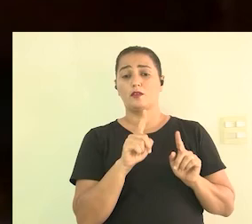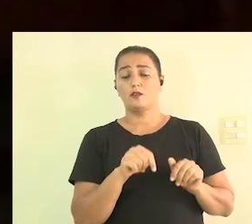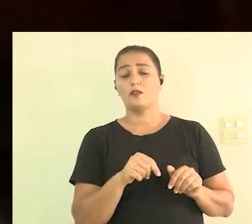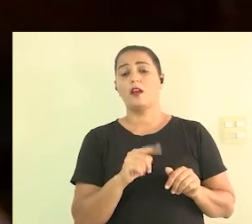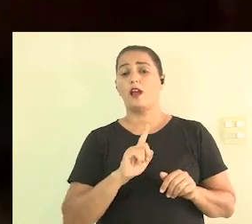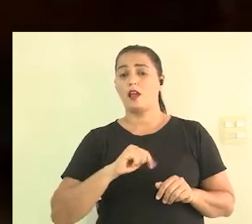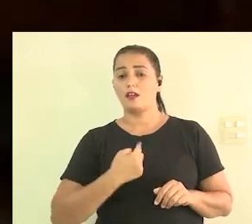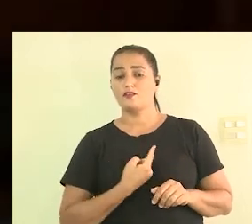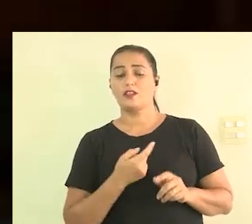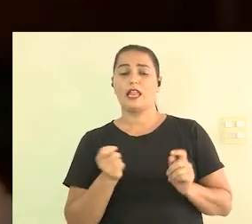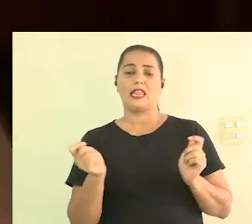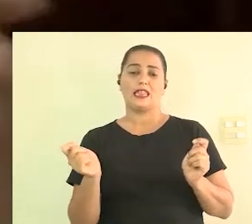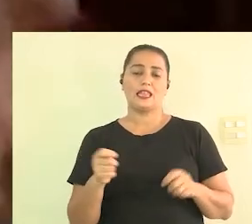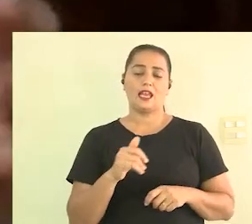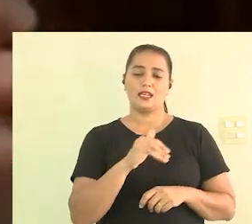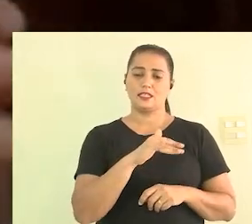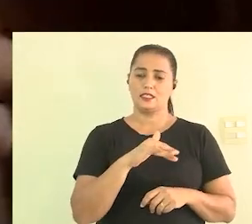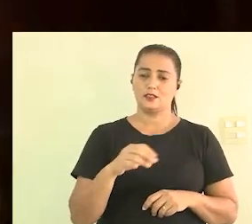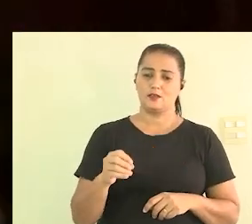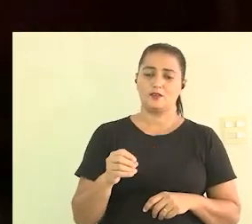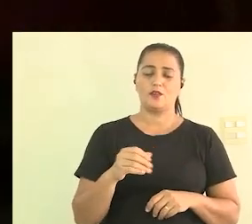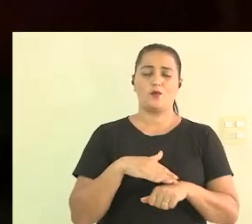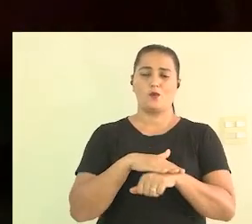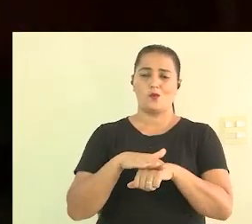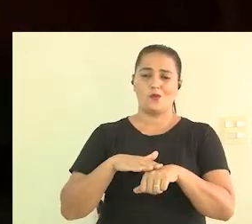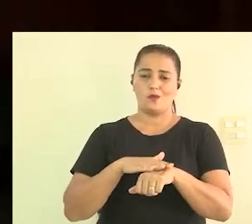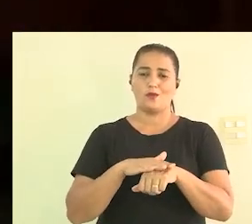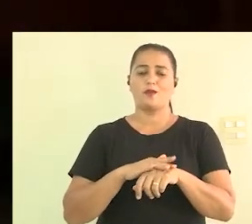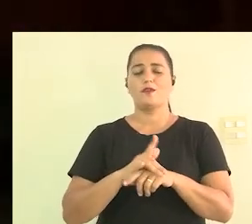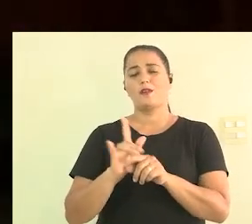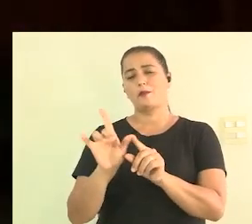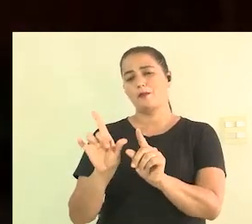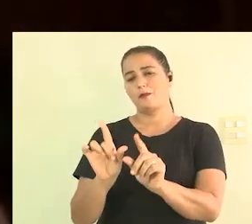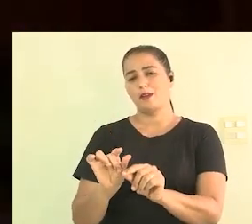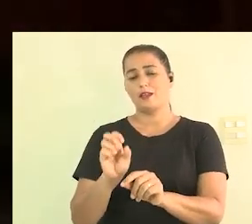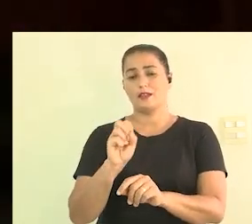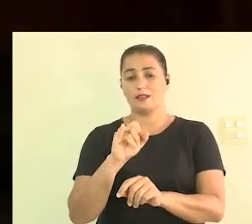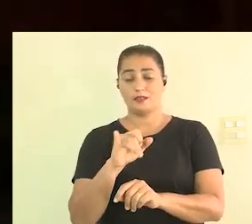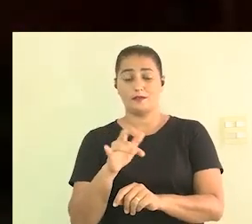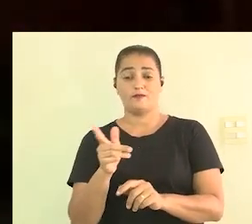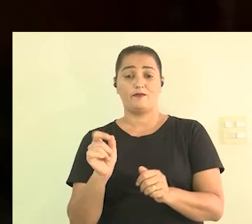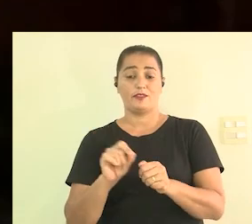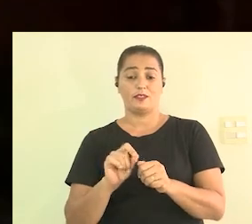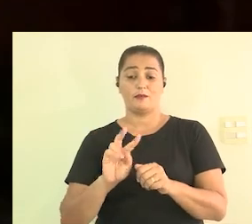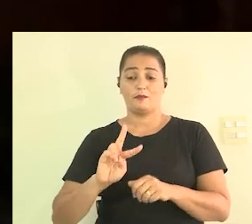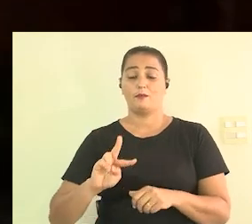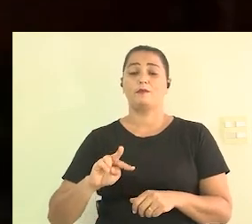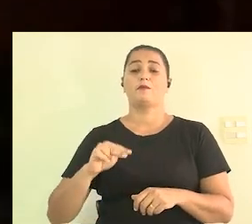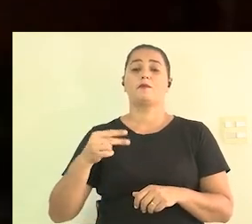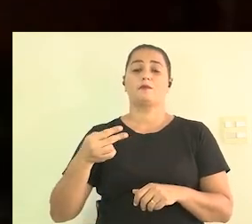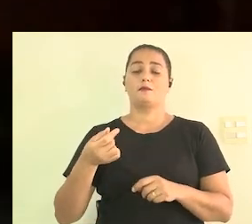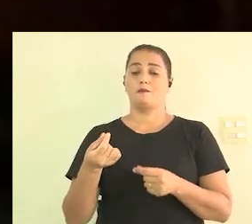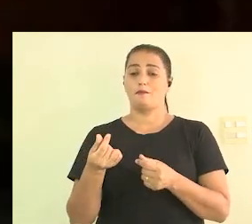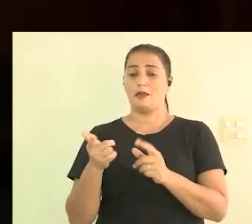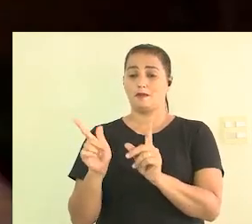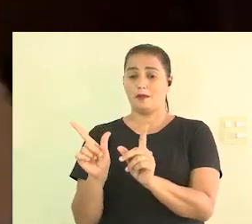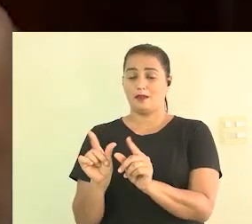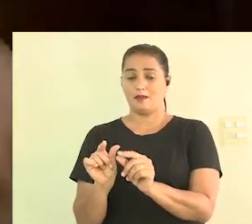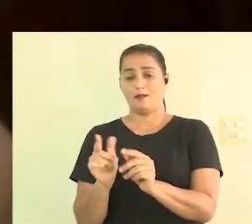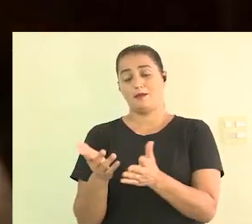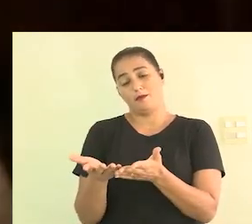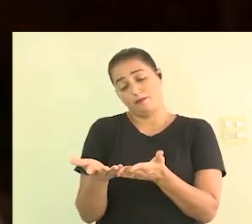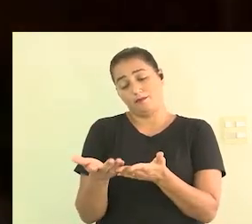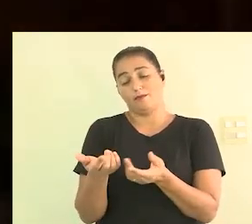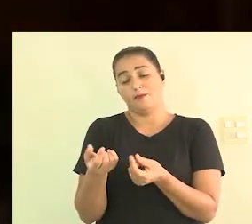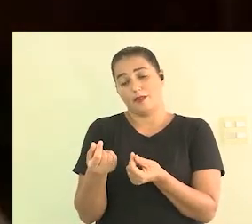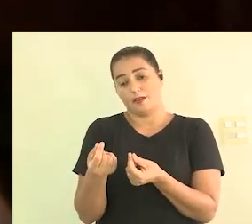faz mais barato porque se fizer mais a gente pode fazer mais barato é como o mercado né se tem pouco é mais caro se tem